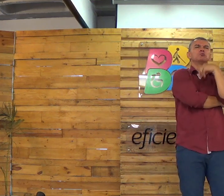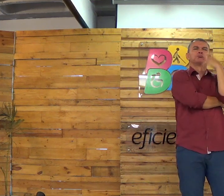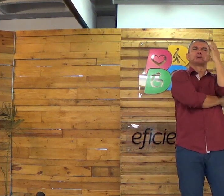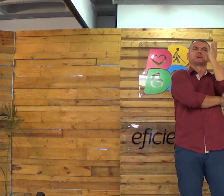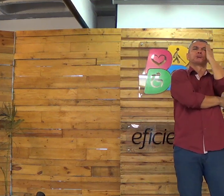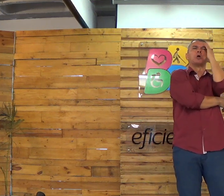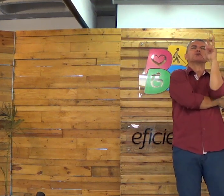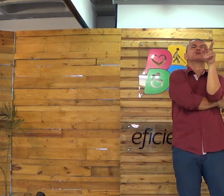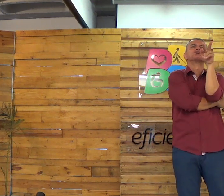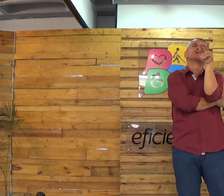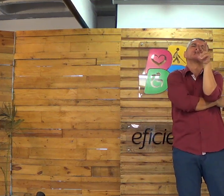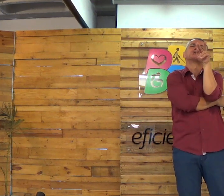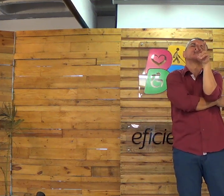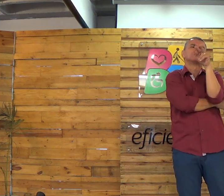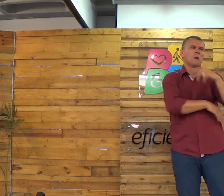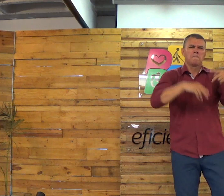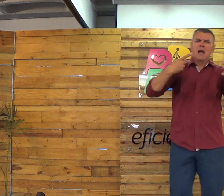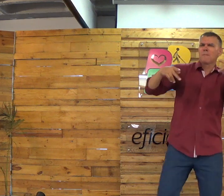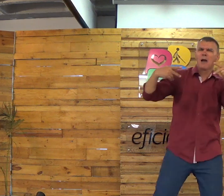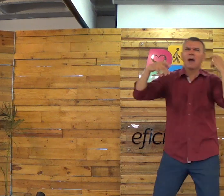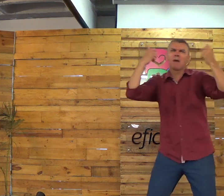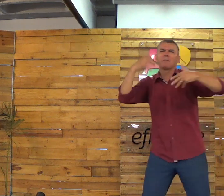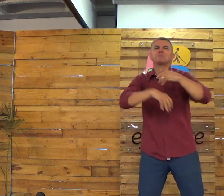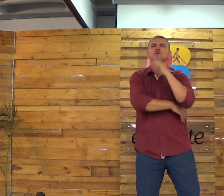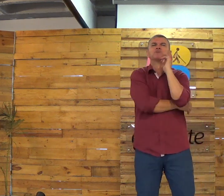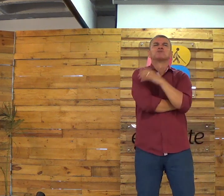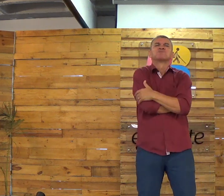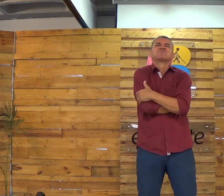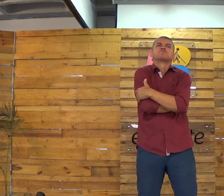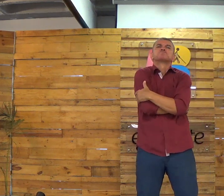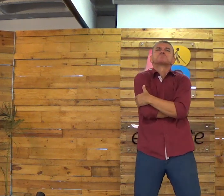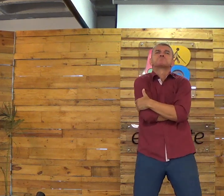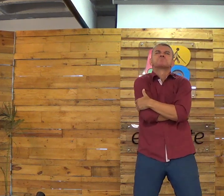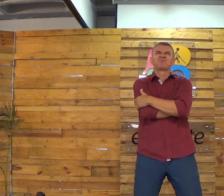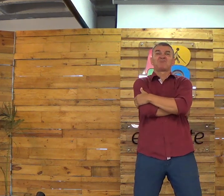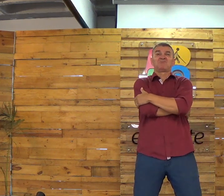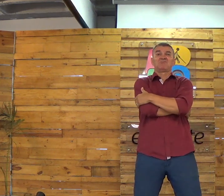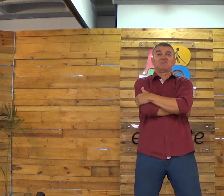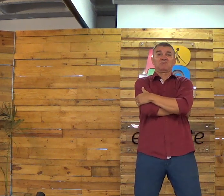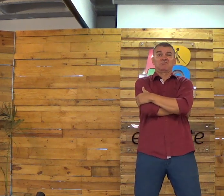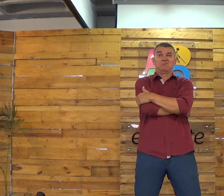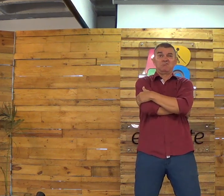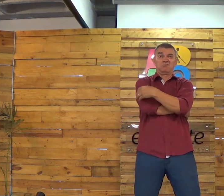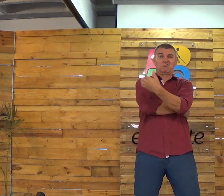Você chega no culto? Não, porque eu sei o que eles vão falar. Ah, pera, pera.